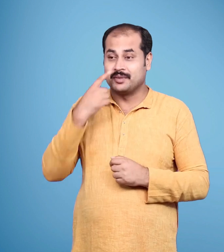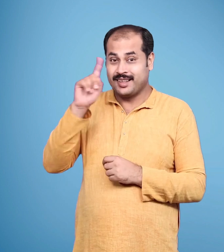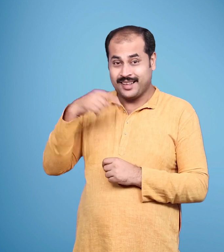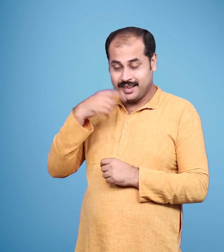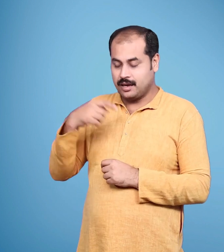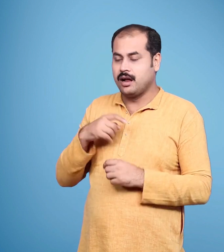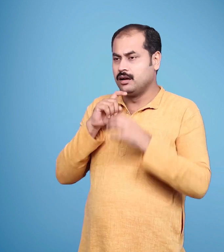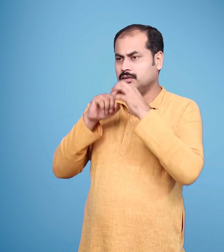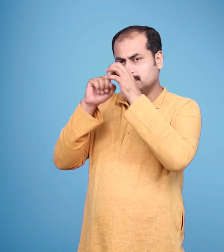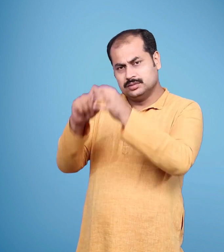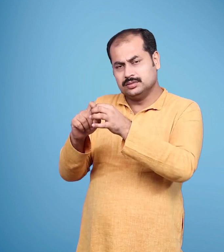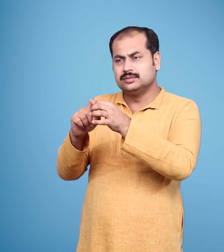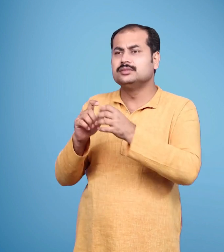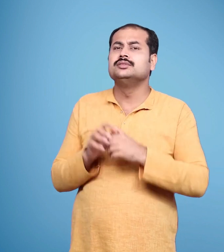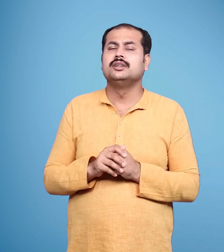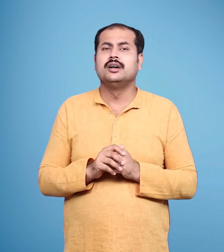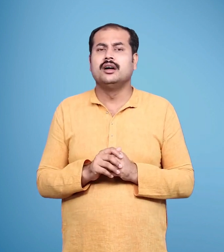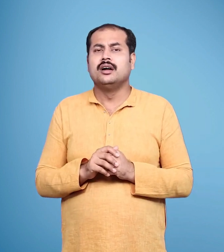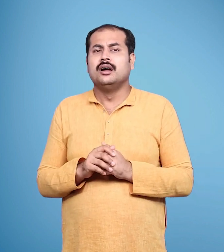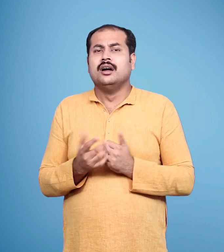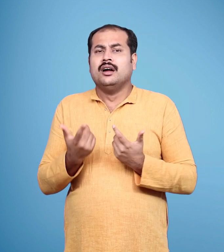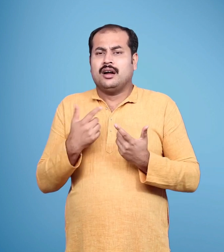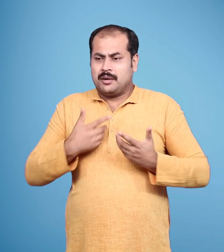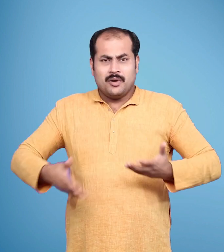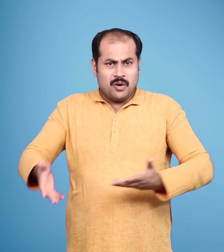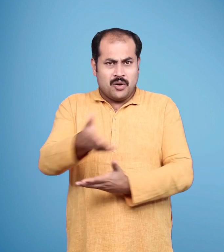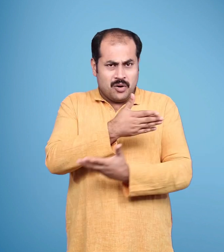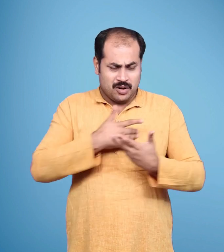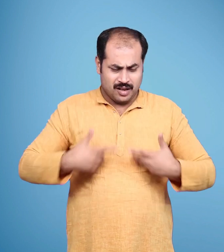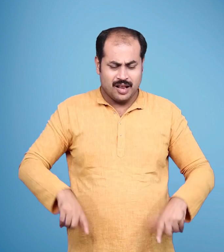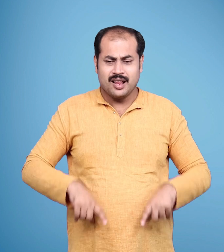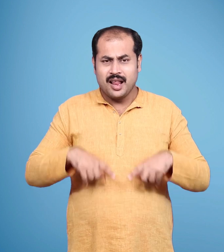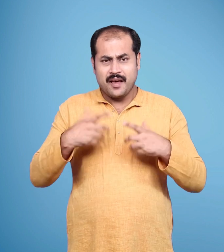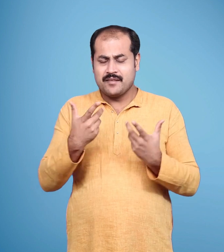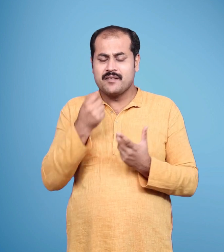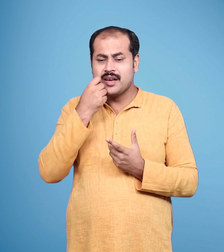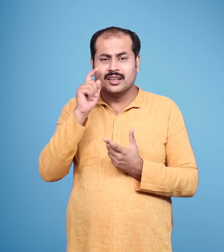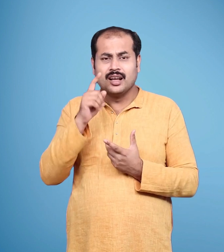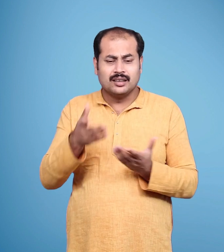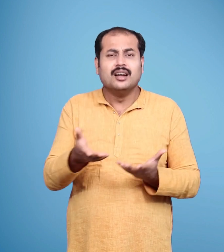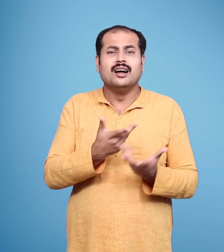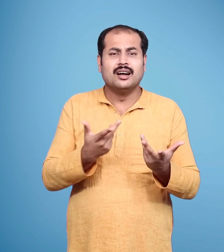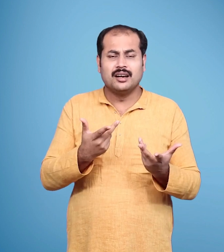उन्होंने मा से पूछा पुत्र तुम्हारे पिता चले गए हैं